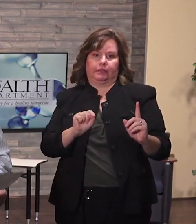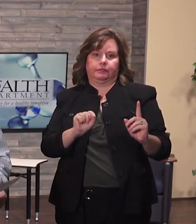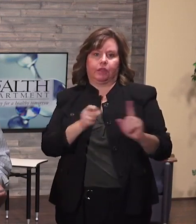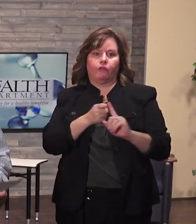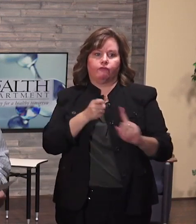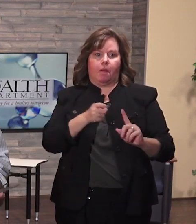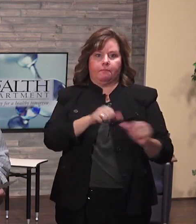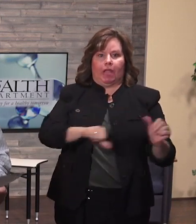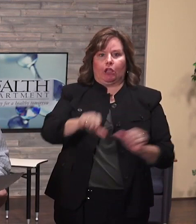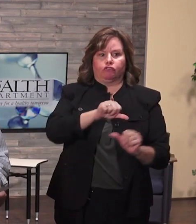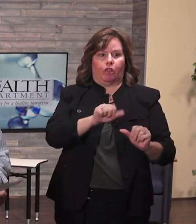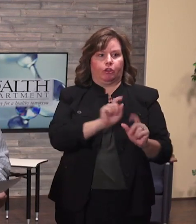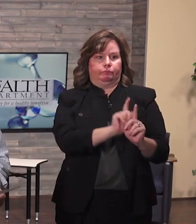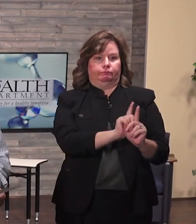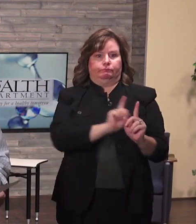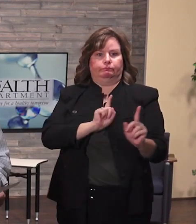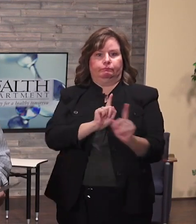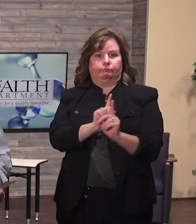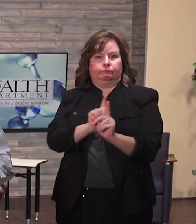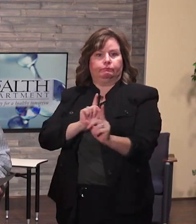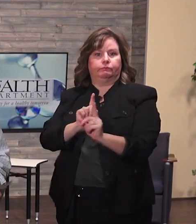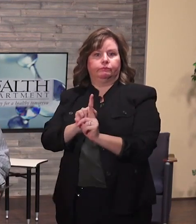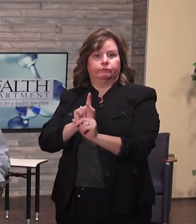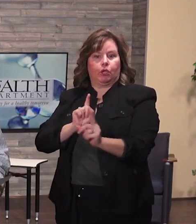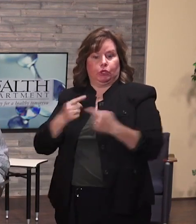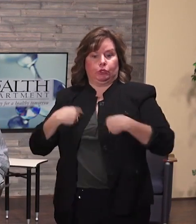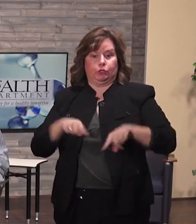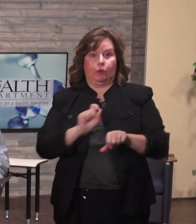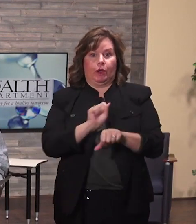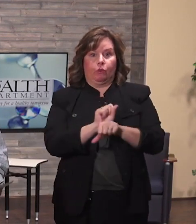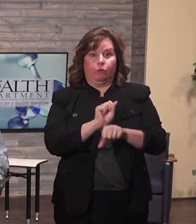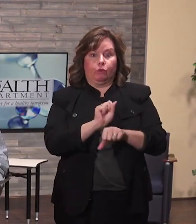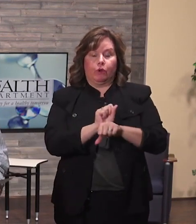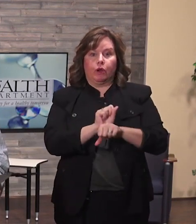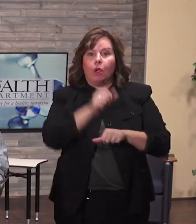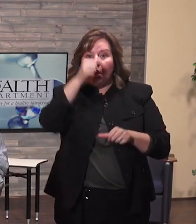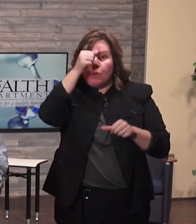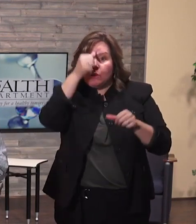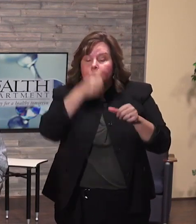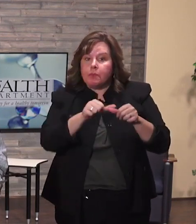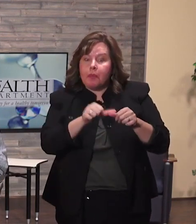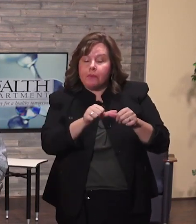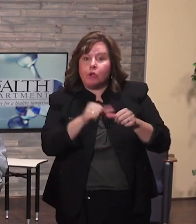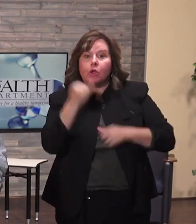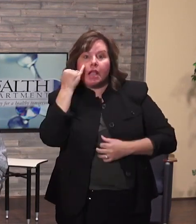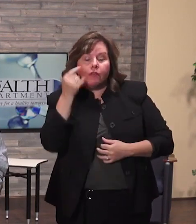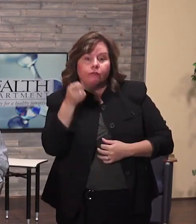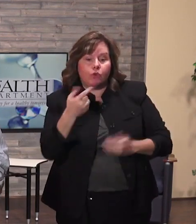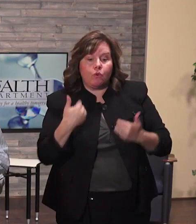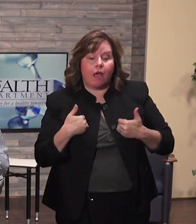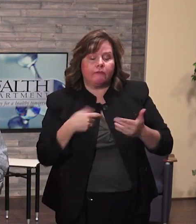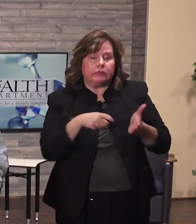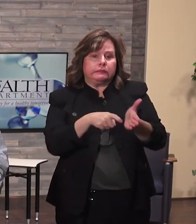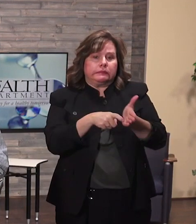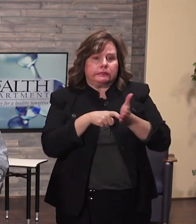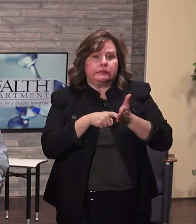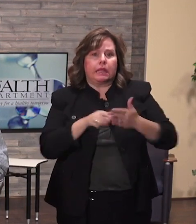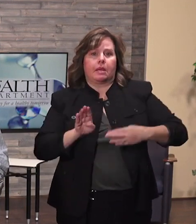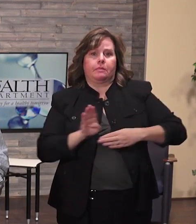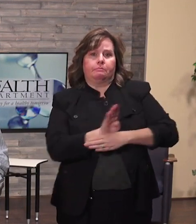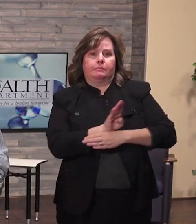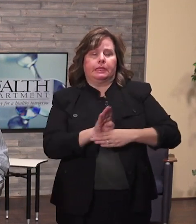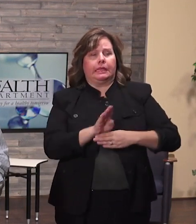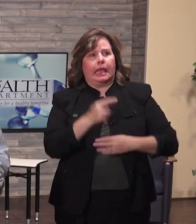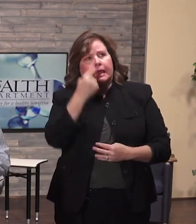gobernadora. Que deberían tomar medidas razonables para poner espacio entre los clientes y sus empleados al menos